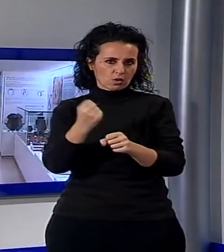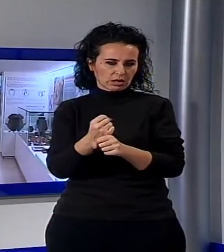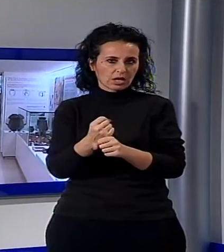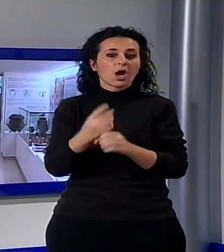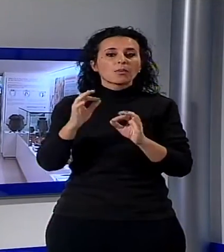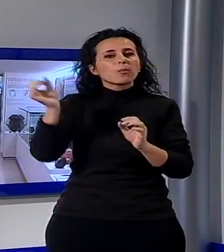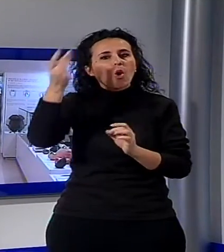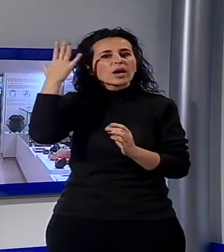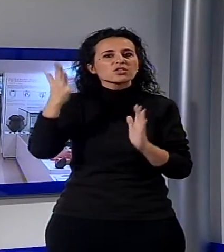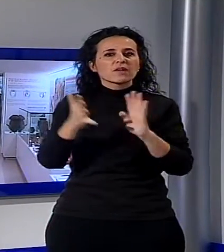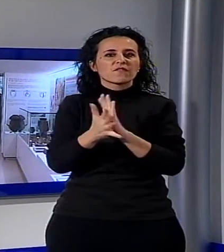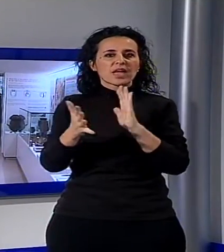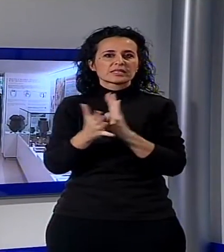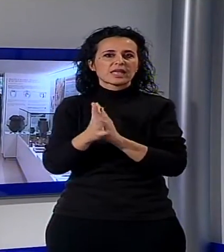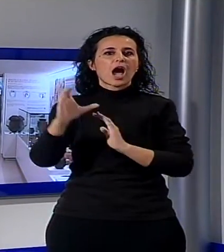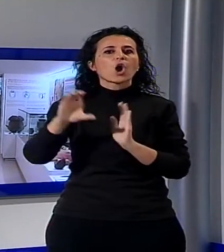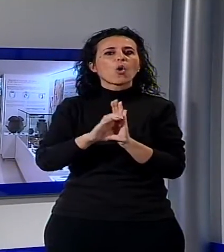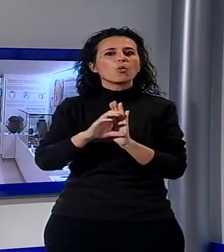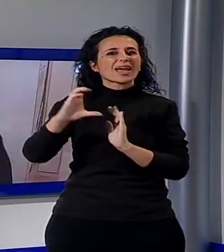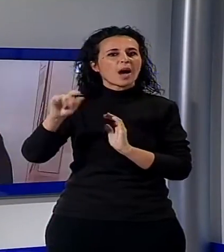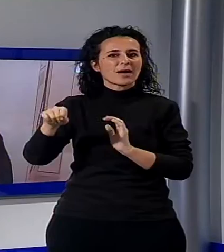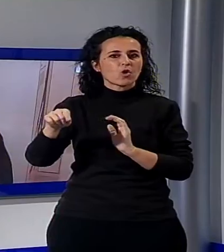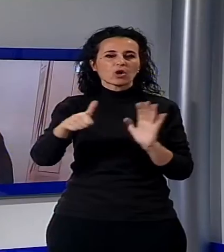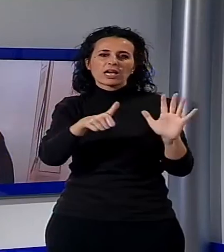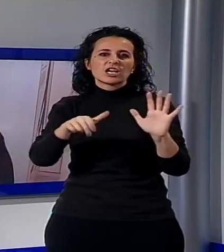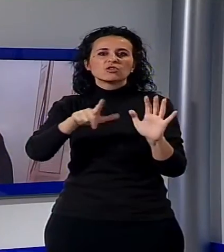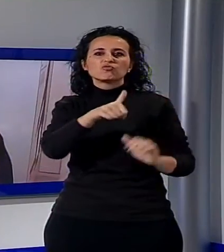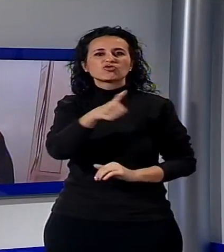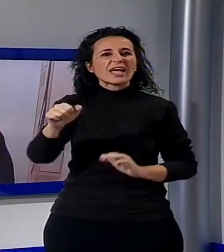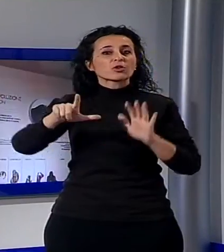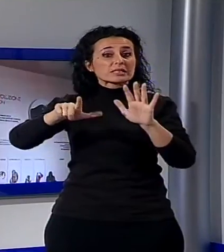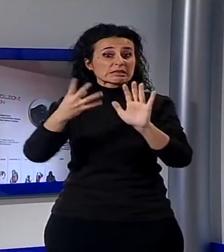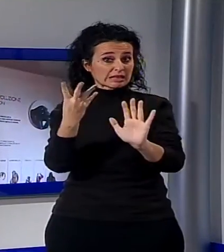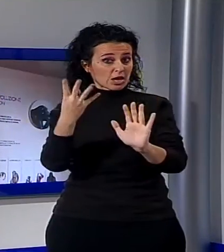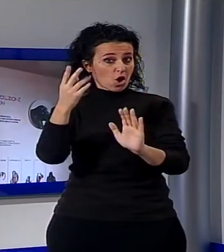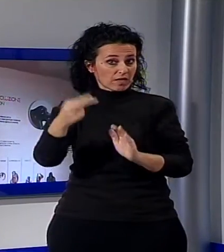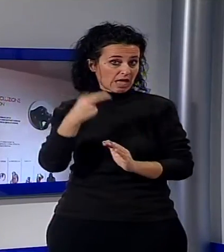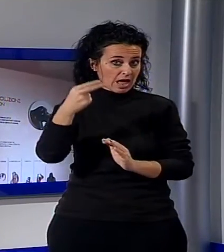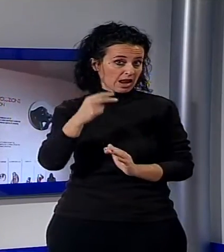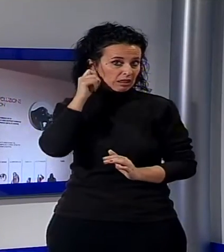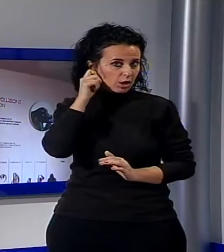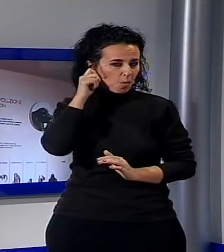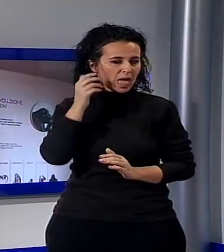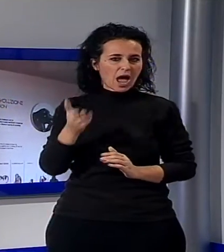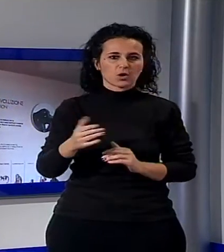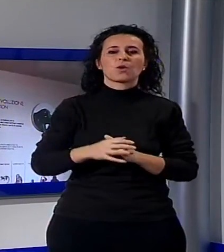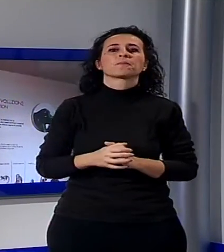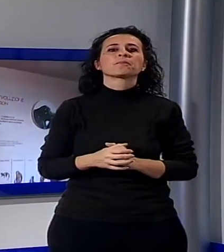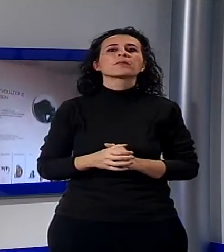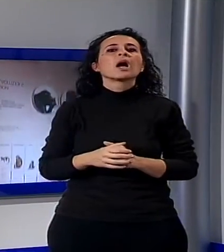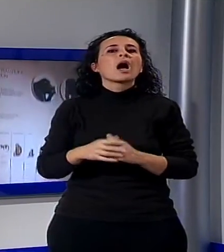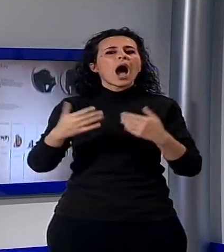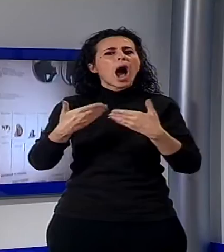179 anni. L'apertura pubblica del museo avverrà nei primi mesi dell'anno, appena saranno completati gli ultimi adempimenti burocratici